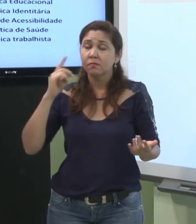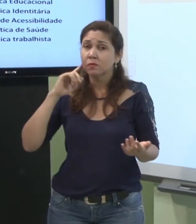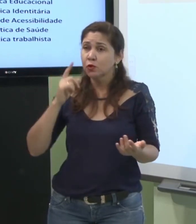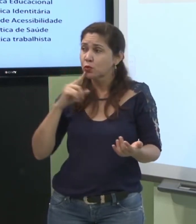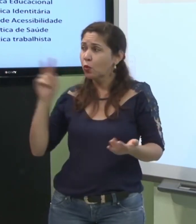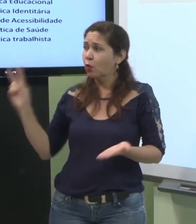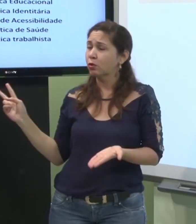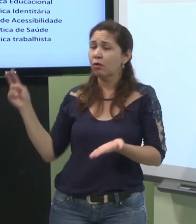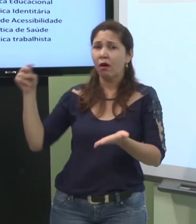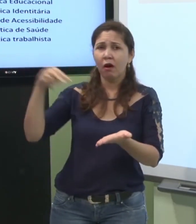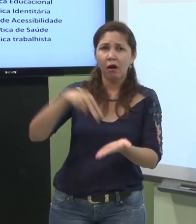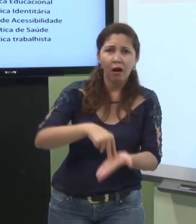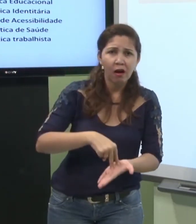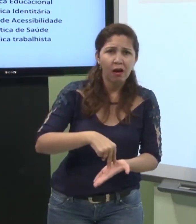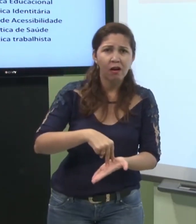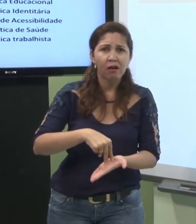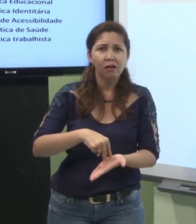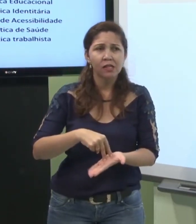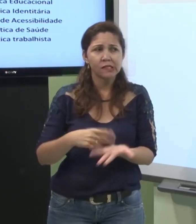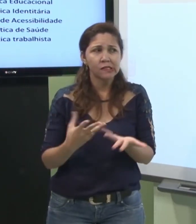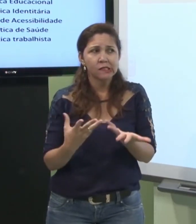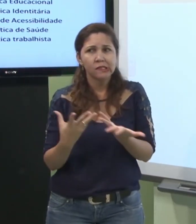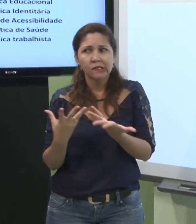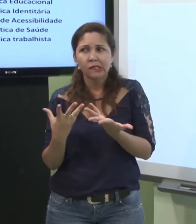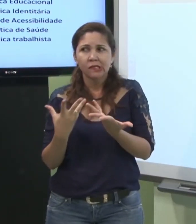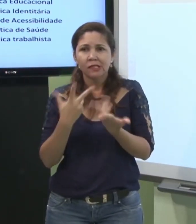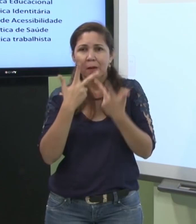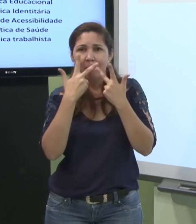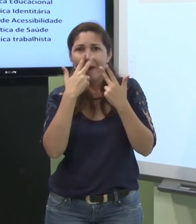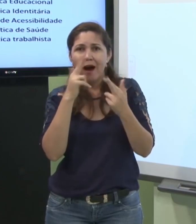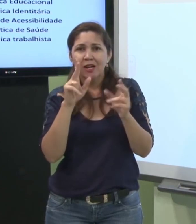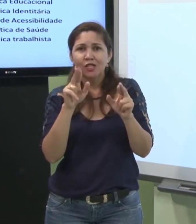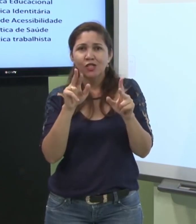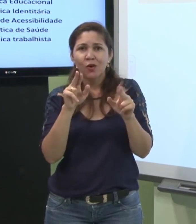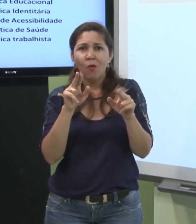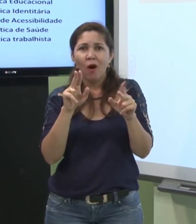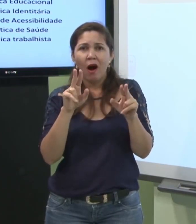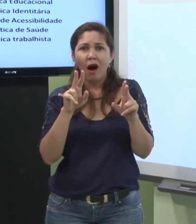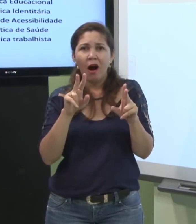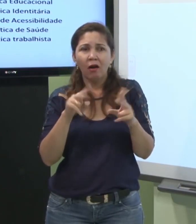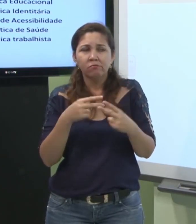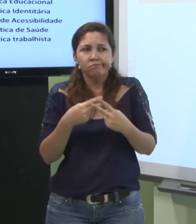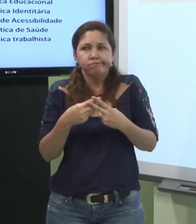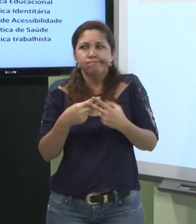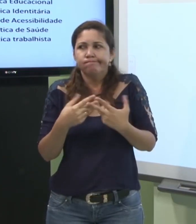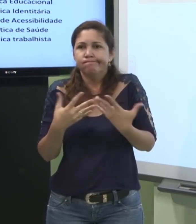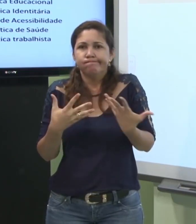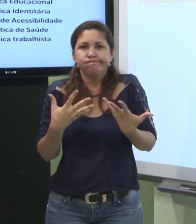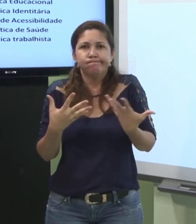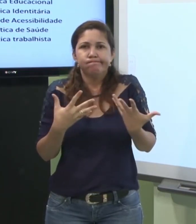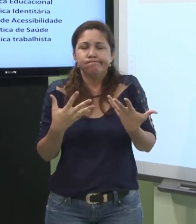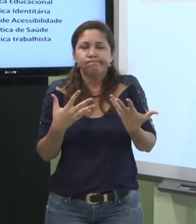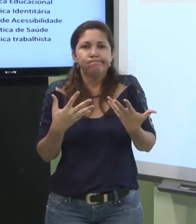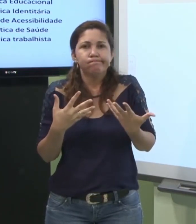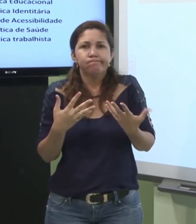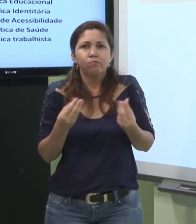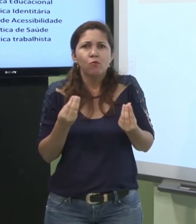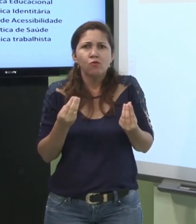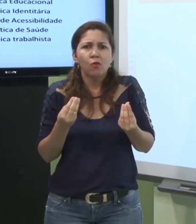então quando o surdo chega na escola parece que ele fica preso como que ele